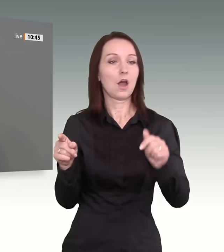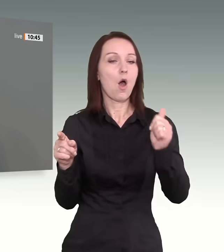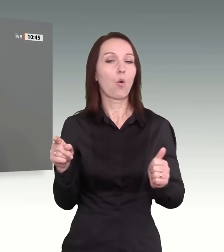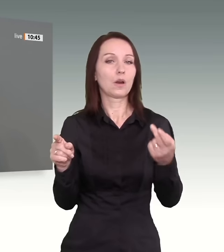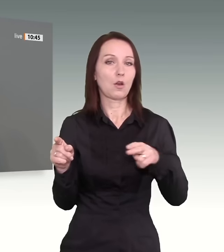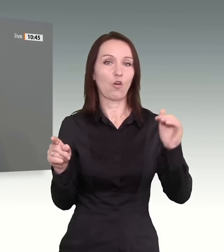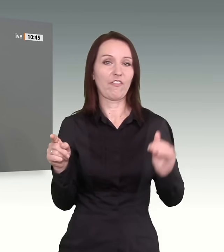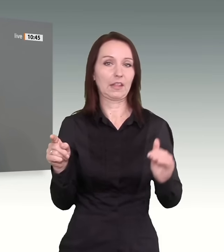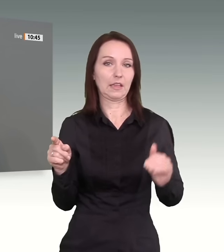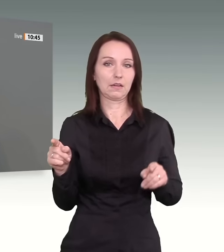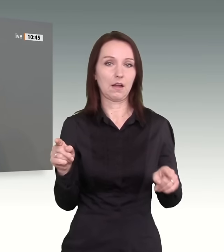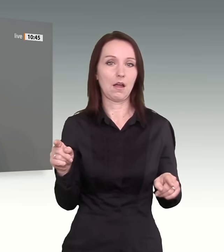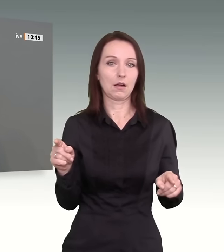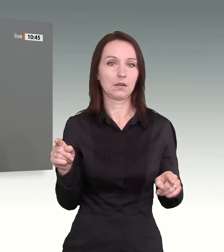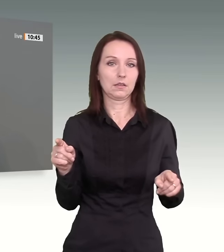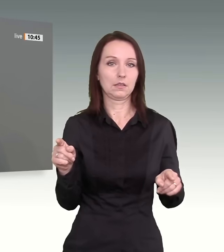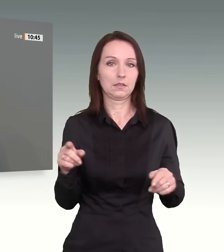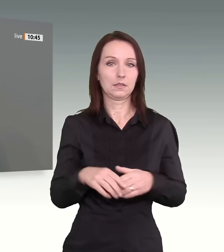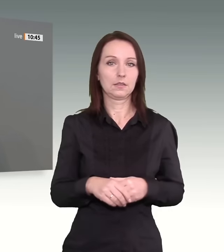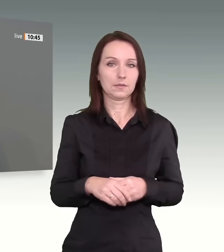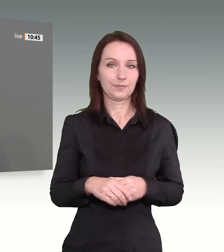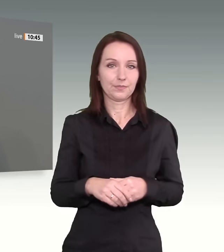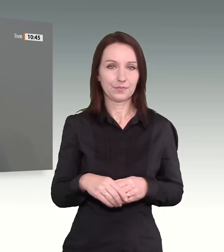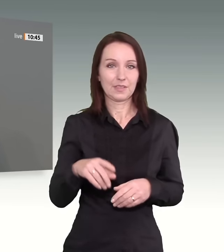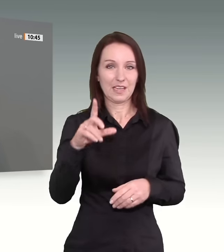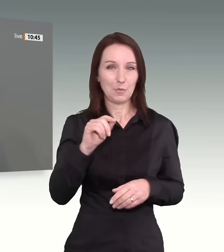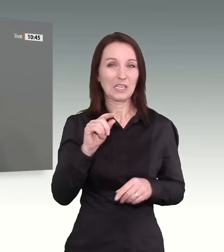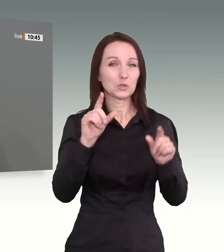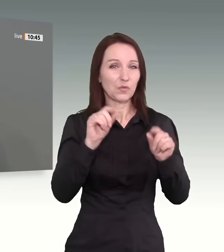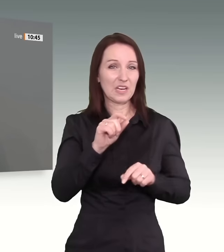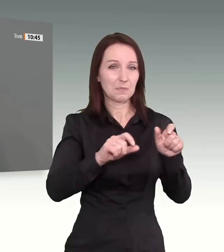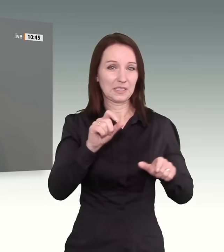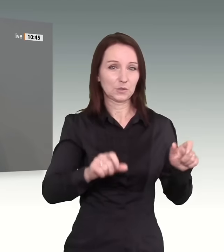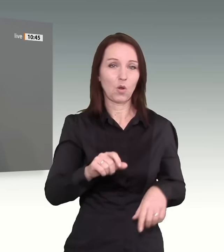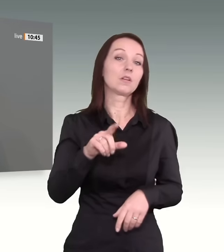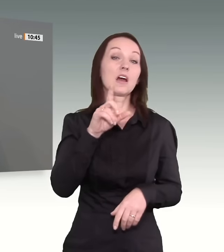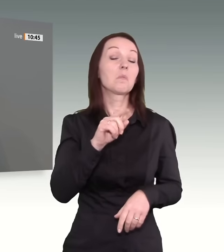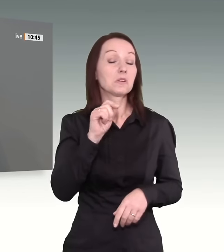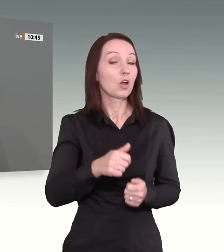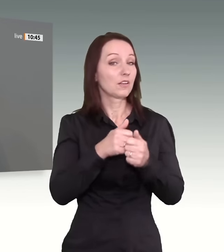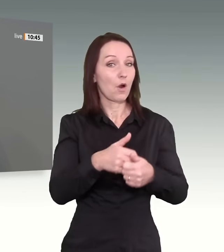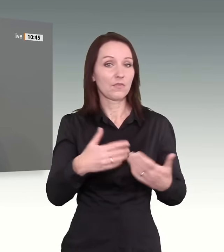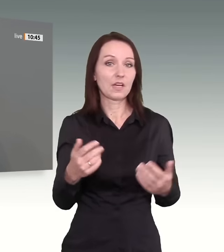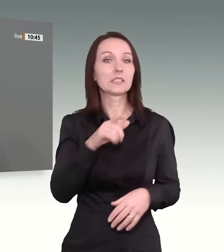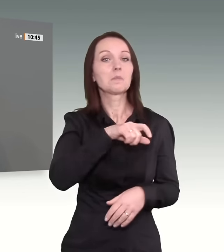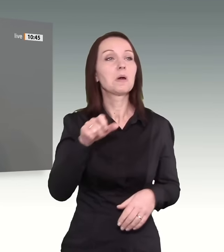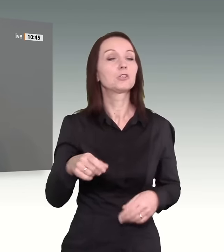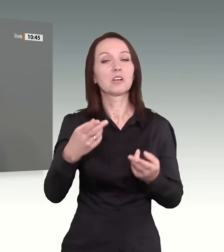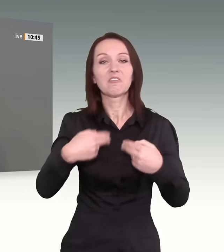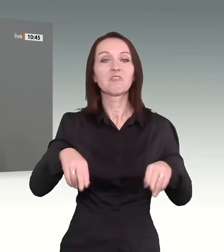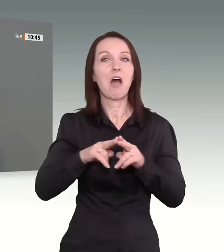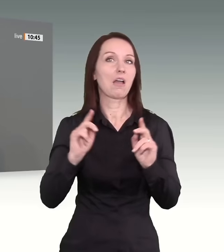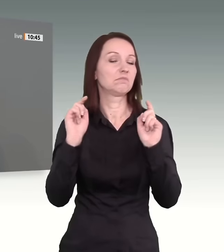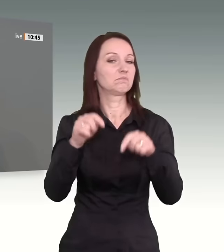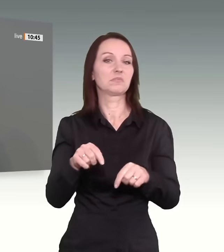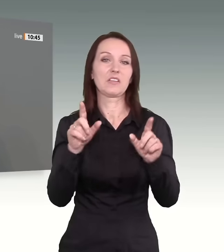100 Euro bei einer so geringen Menge bedeutet, dass Menschen weniger in Vereine